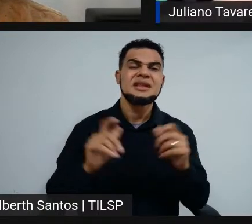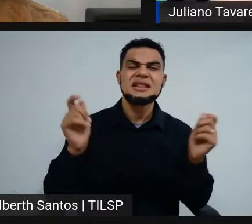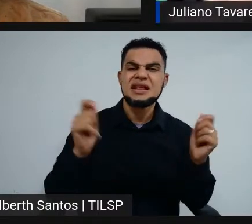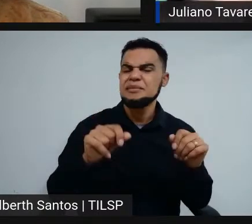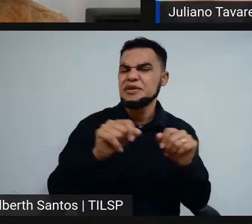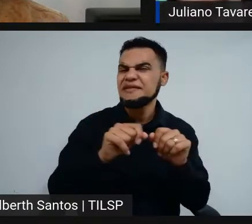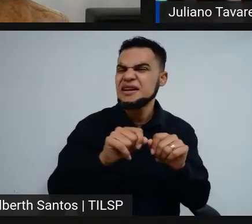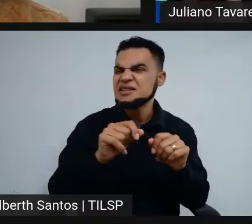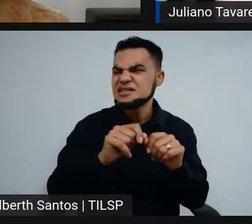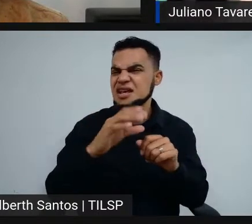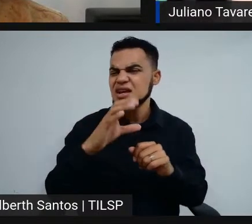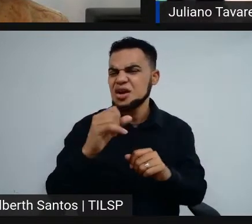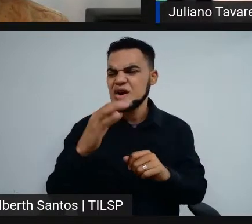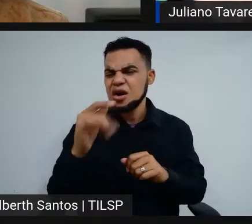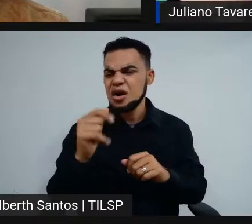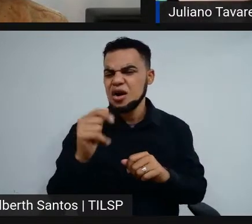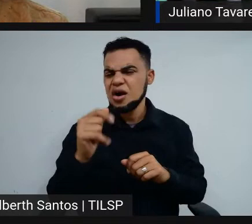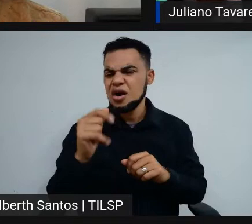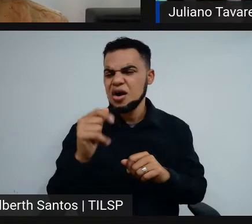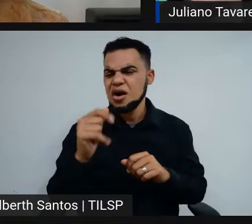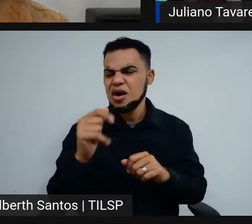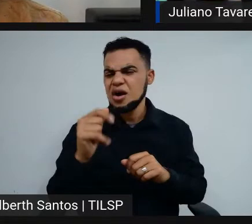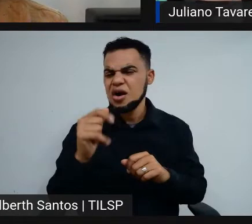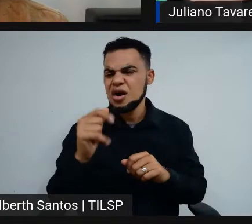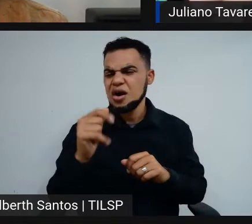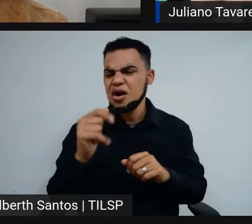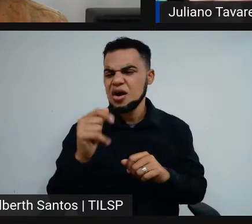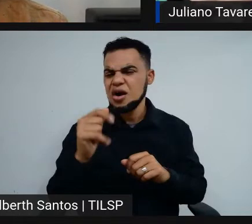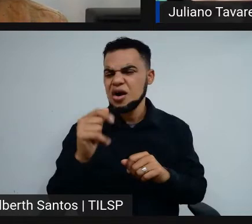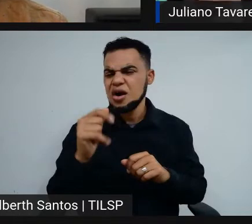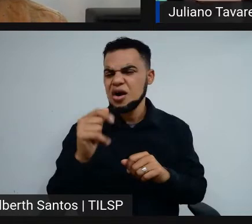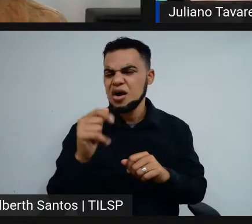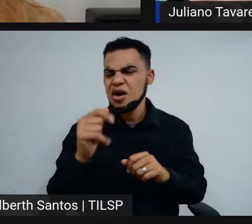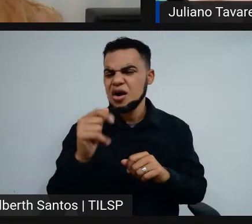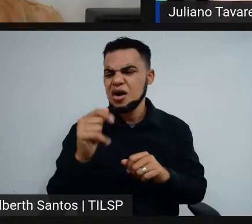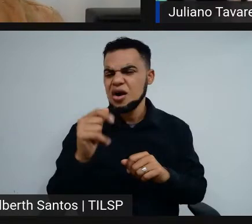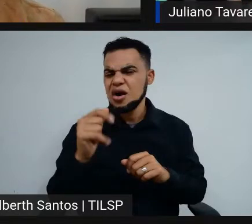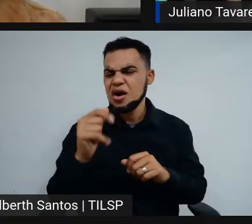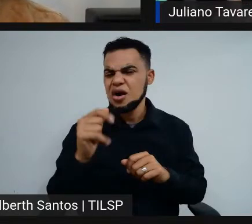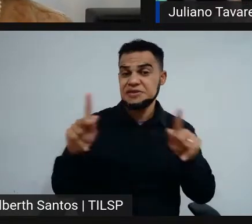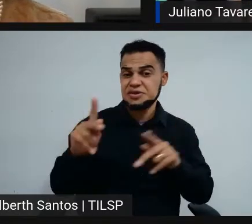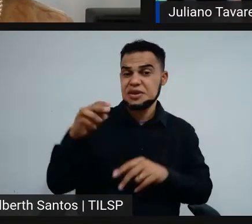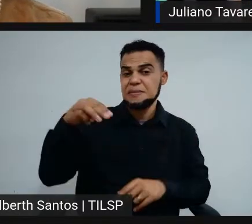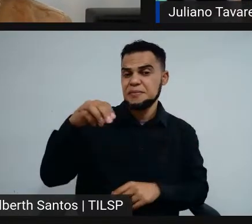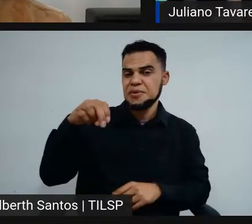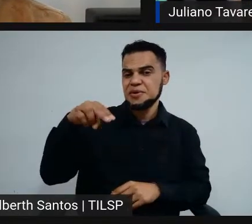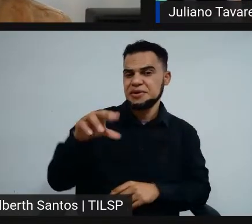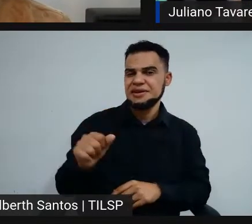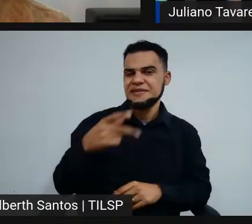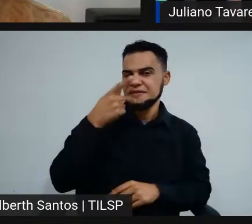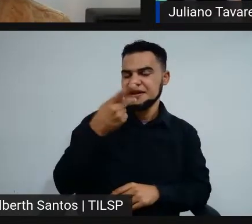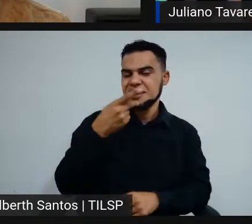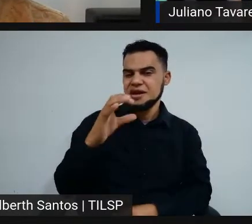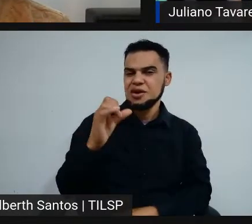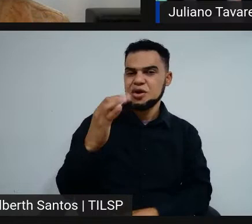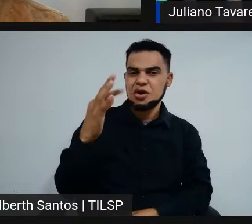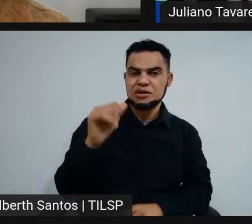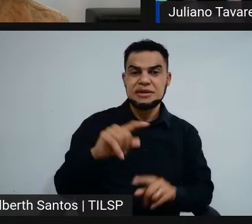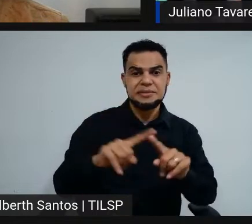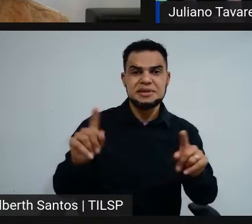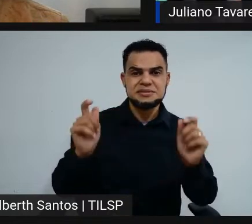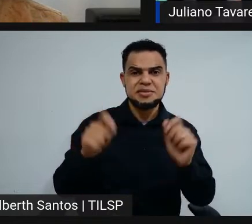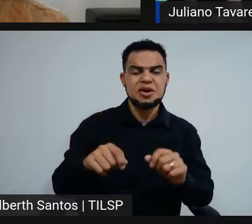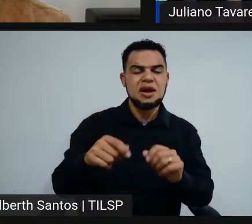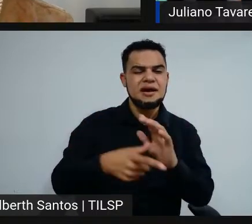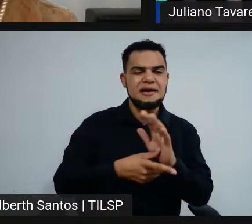com cotas diferentes? A gente vai chamar alguém aqui, a Mônica, professora, que vai falar de cotas, mas a gente pode adiantar essa pergunta. Tem como